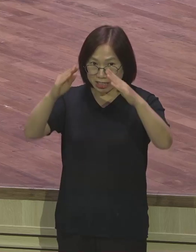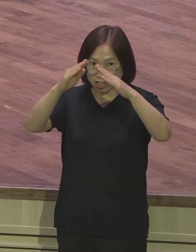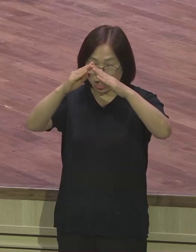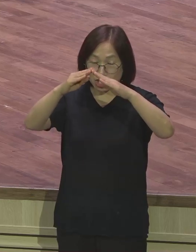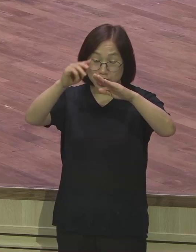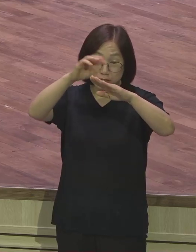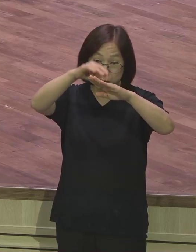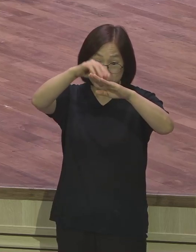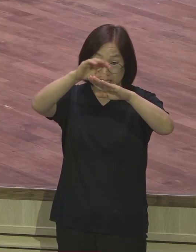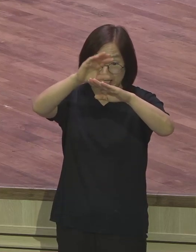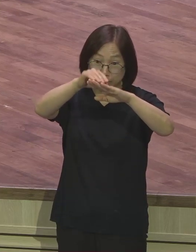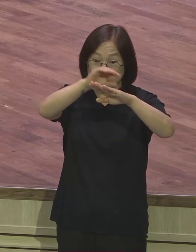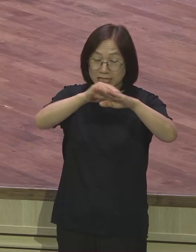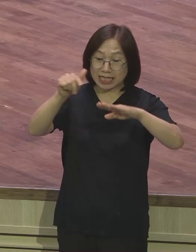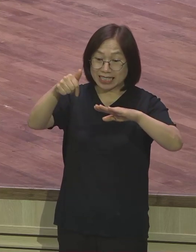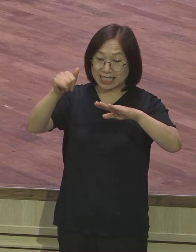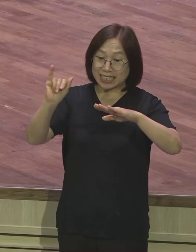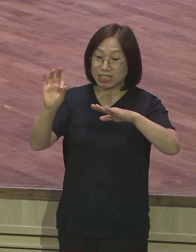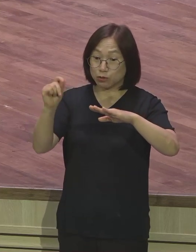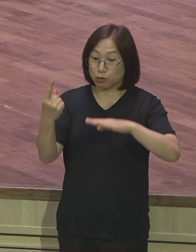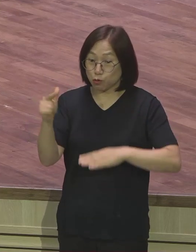그걸 제가 한 30분간 다 훑어봤습니다.